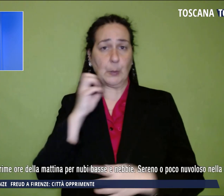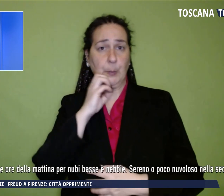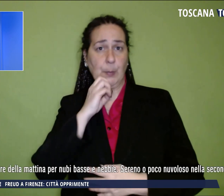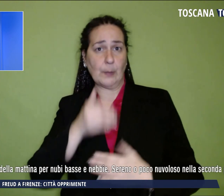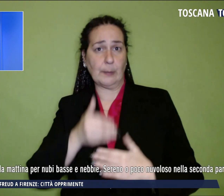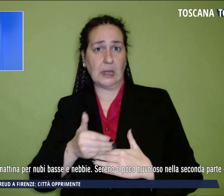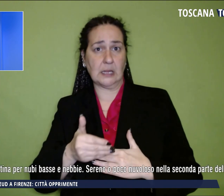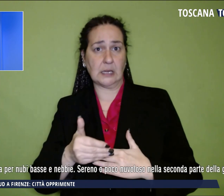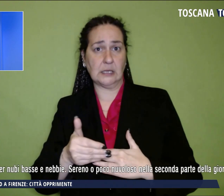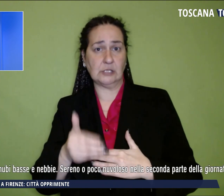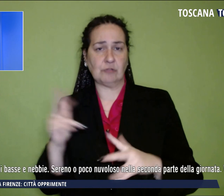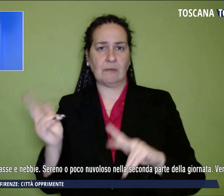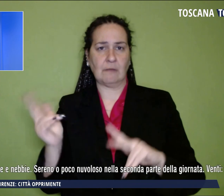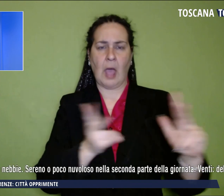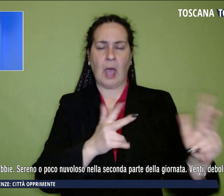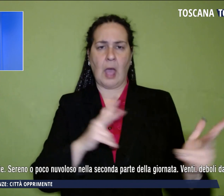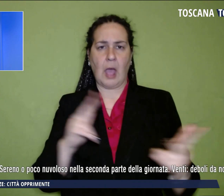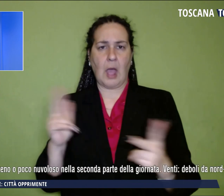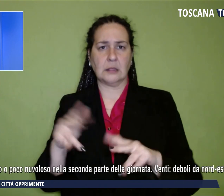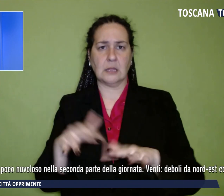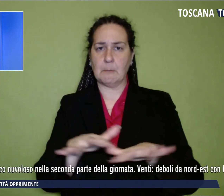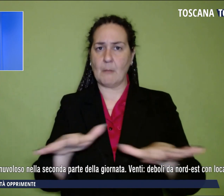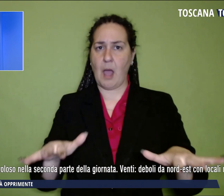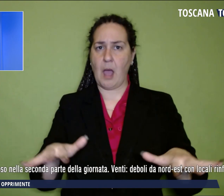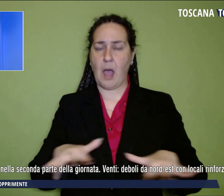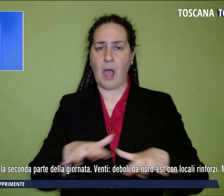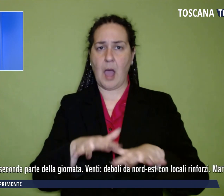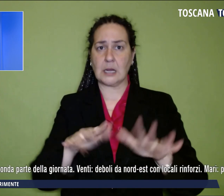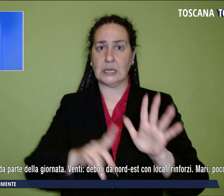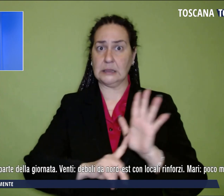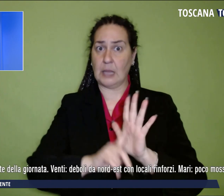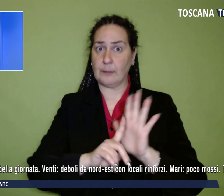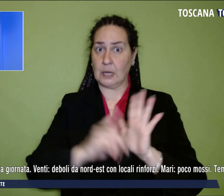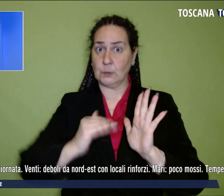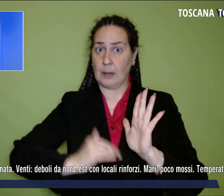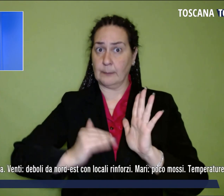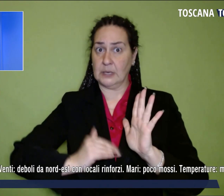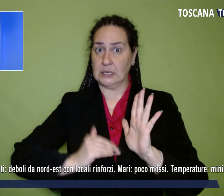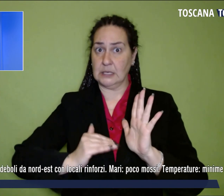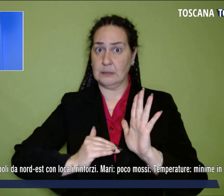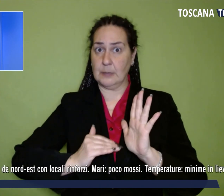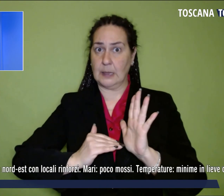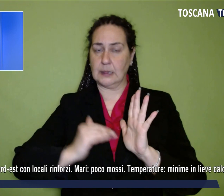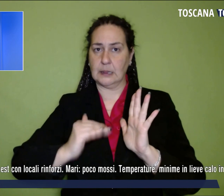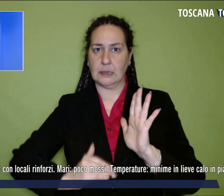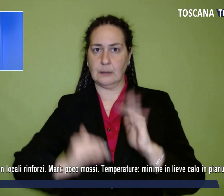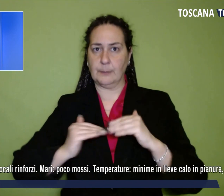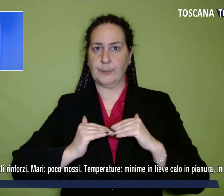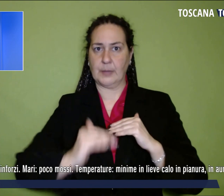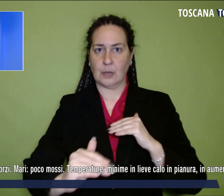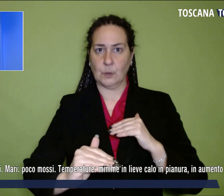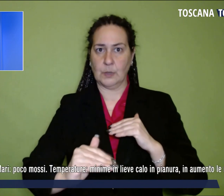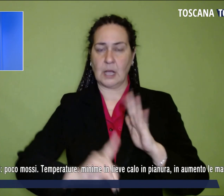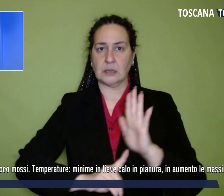i venti sono deboli, i mari poco mossi, le temperature sono le minime in lieve che ha calo in pianura, in aumento le